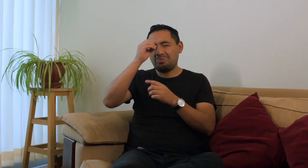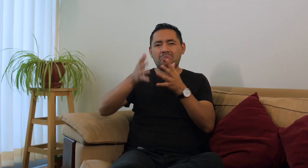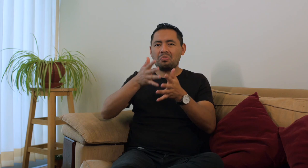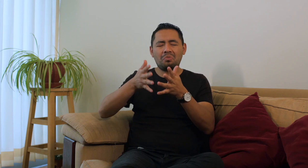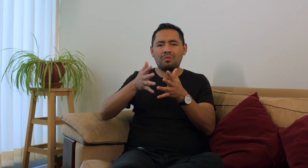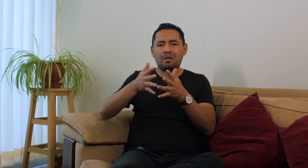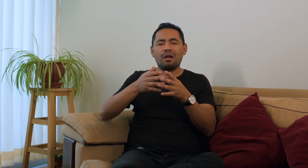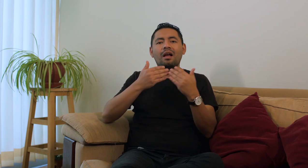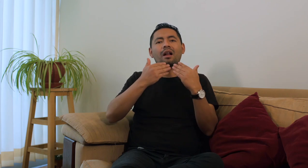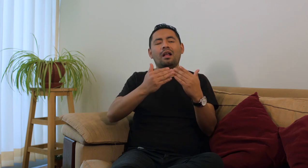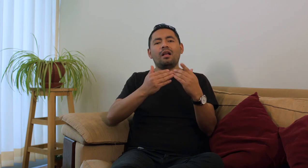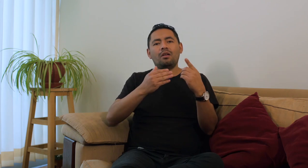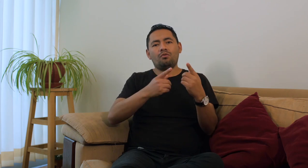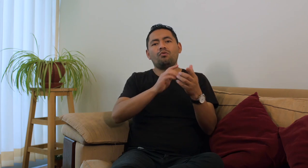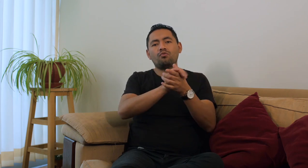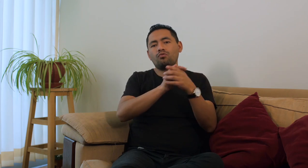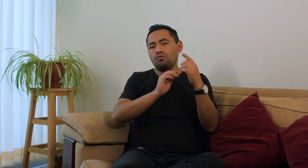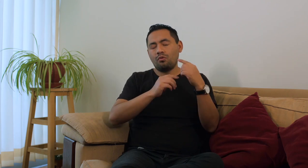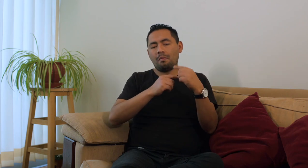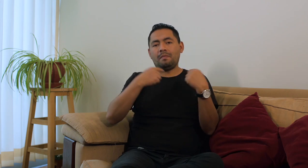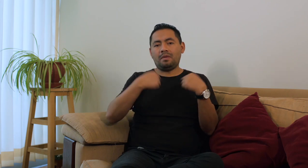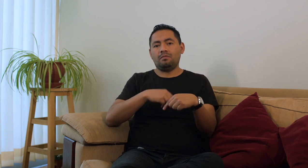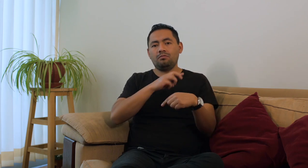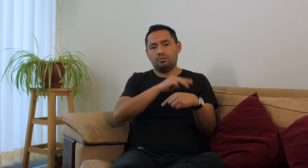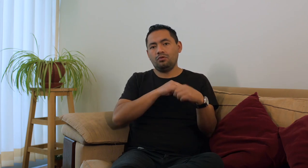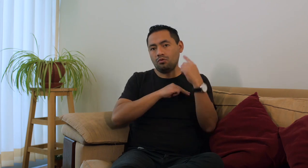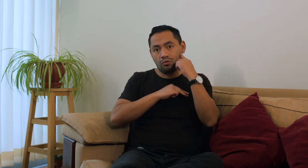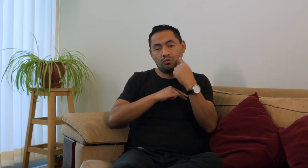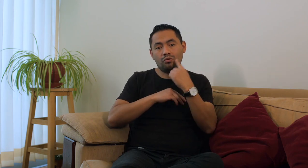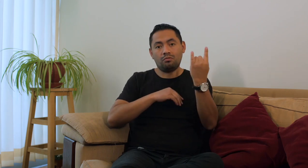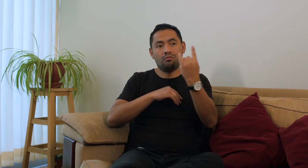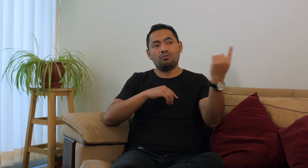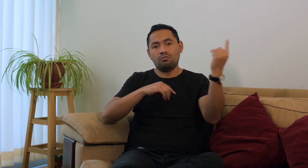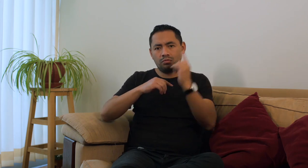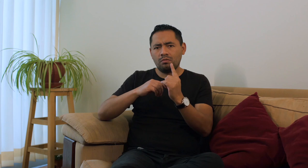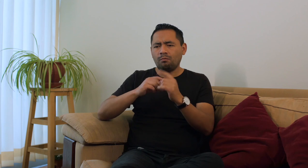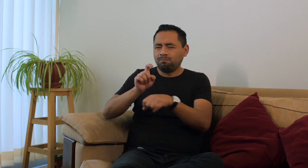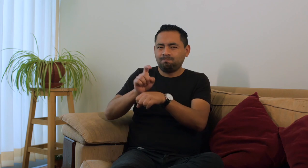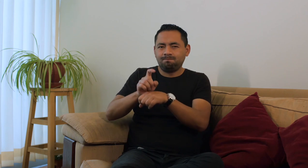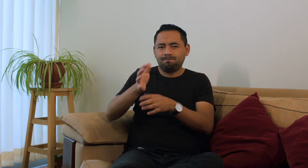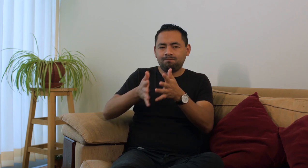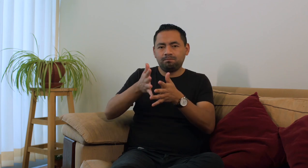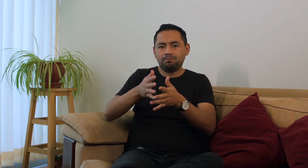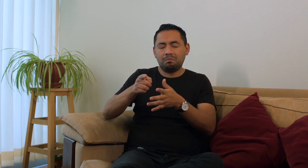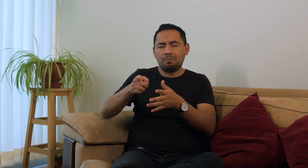y gracias a un misionero sordo que vino de los Estados Unidos y le empezó a enseñar a mi papá las señas